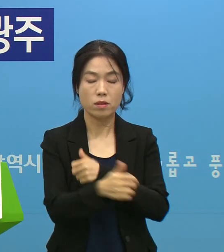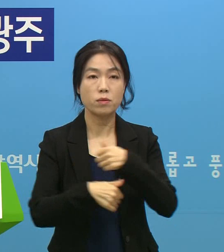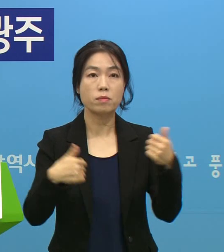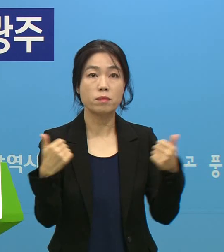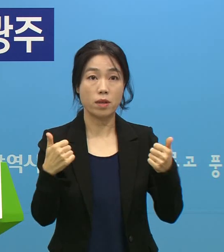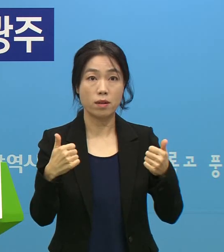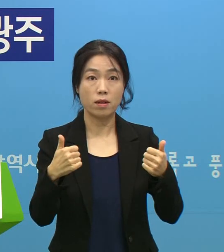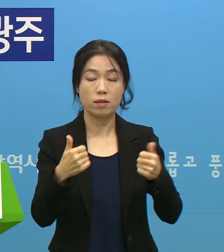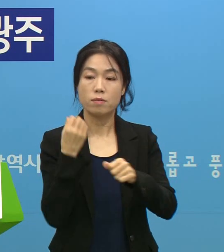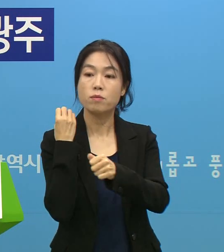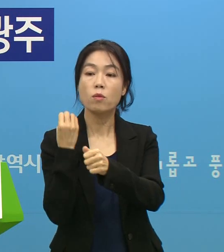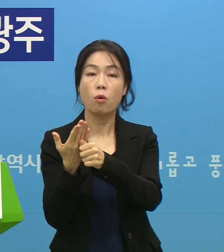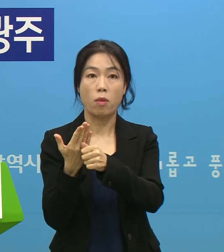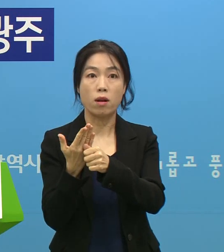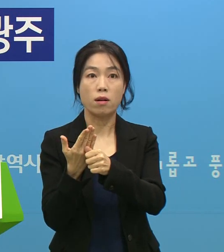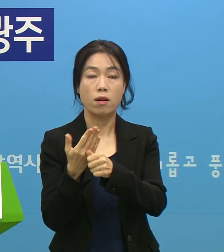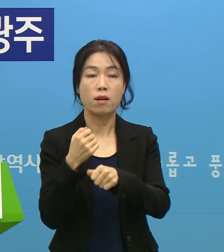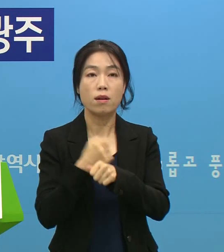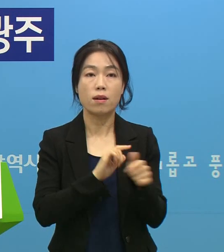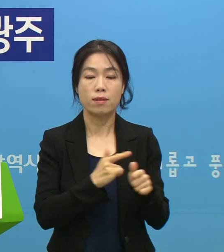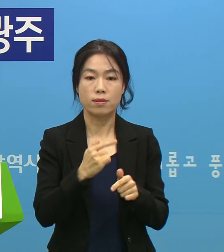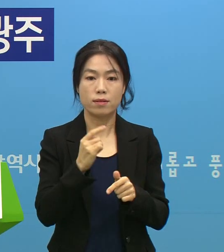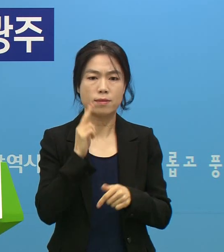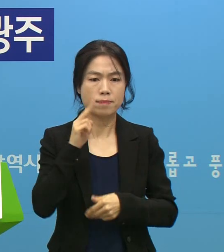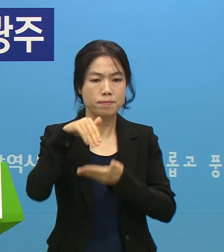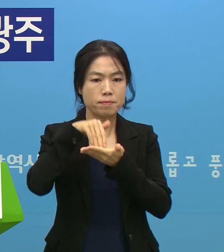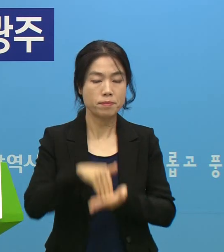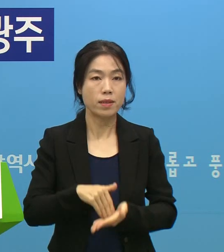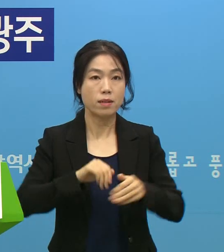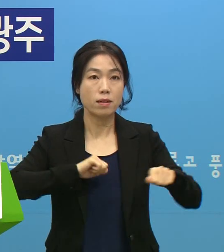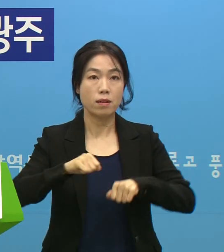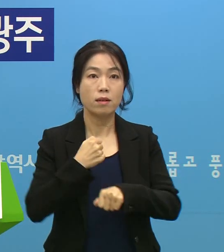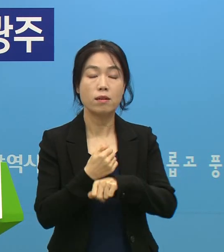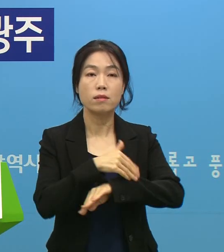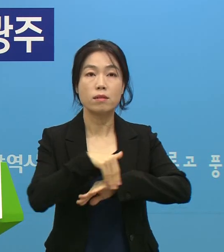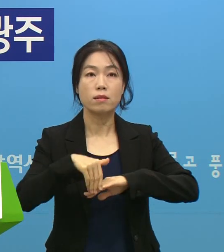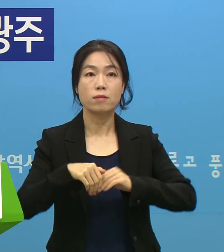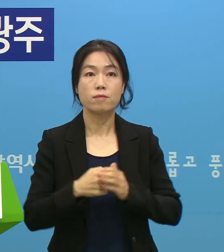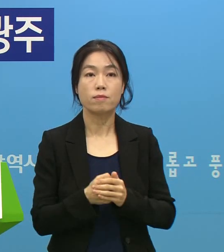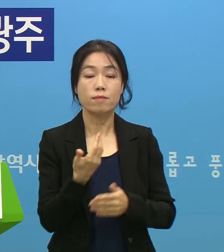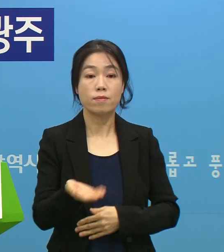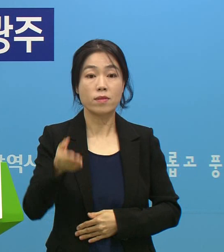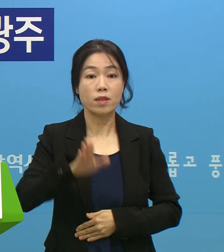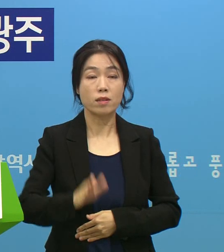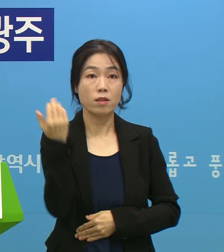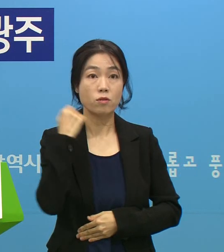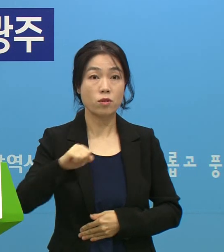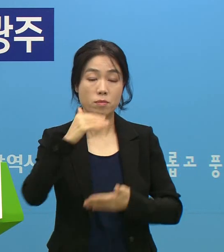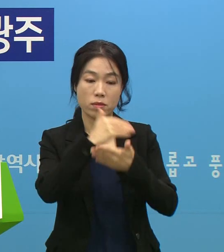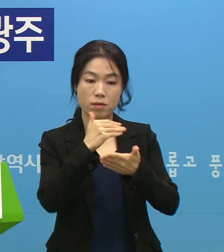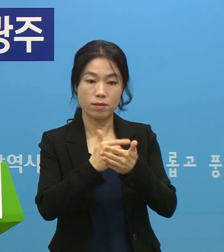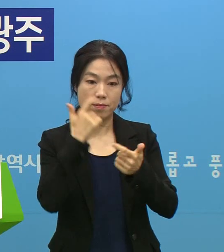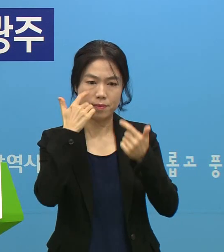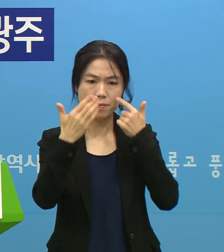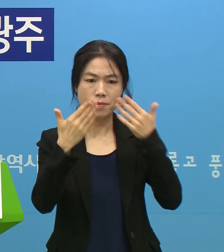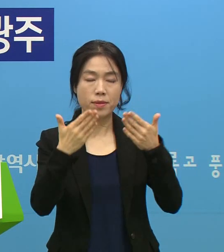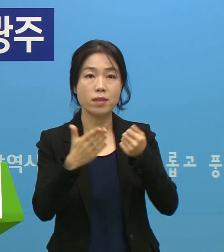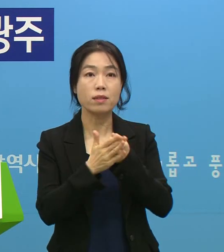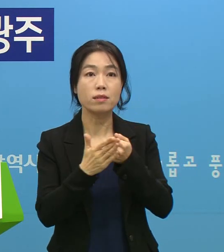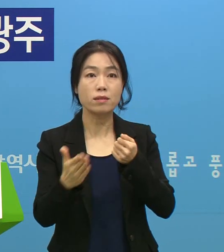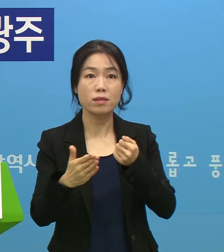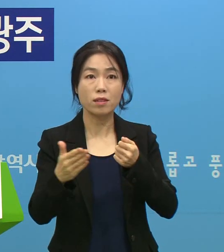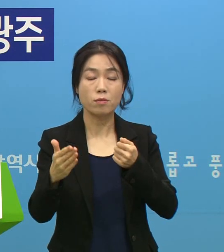가동해 고발 조치하는 등 엄정하게 대응할 것입니다. 다만 입안 사항이 명백해서